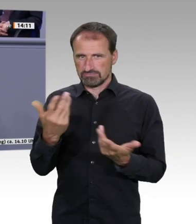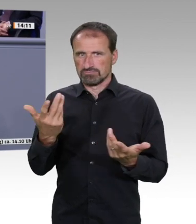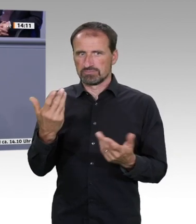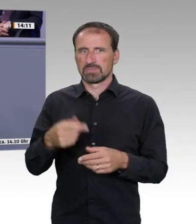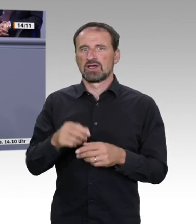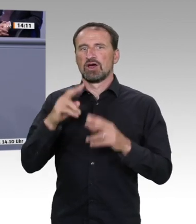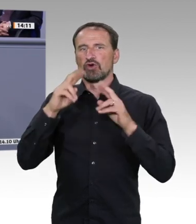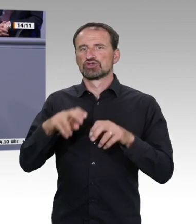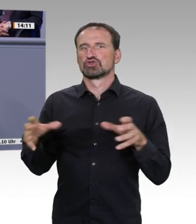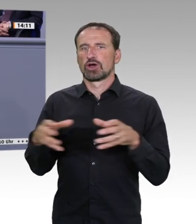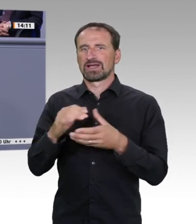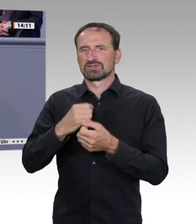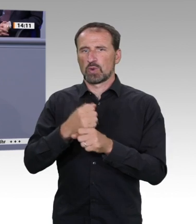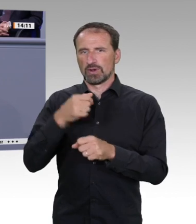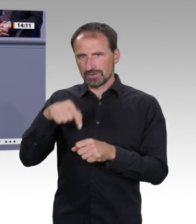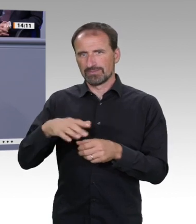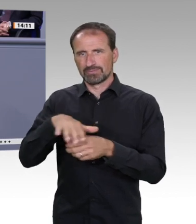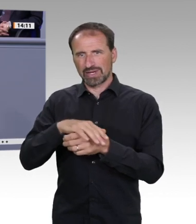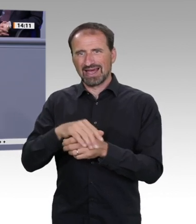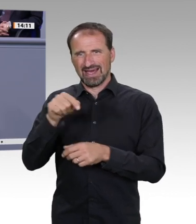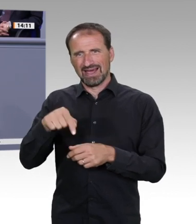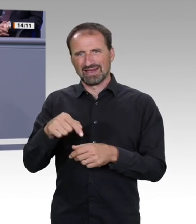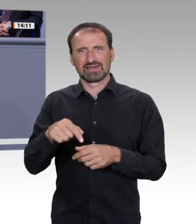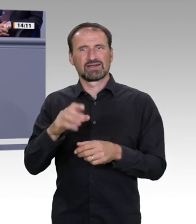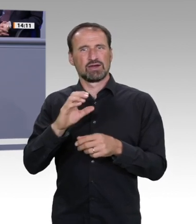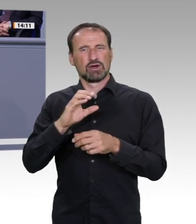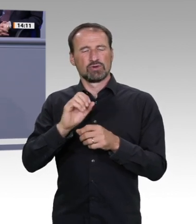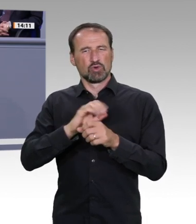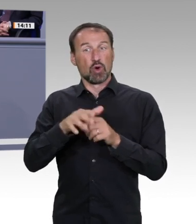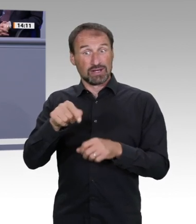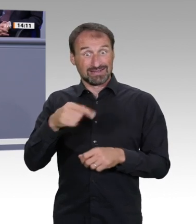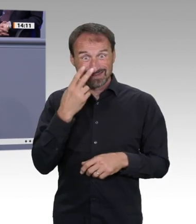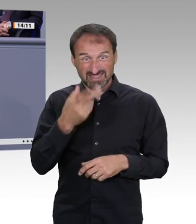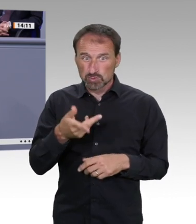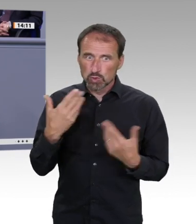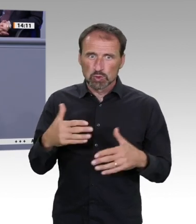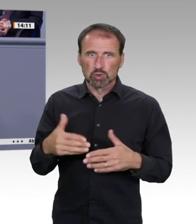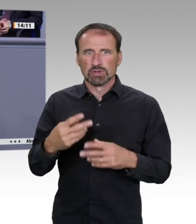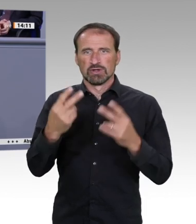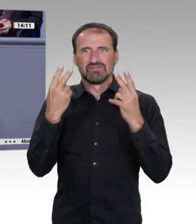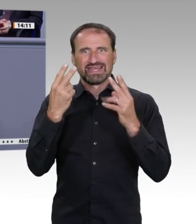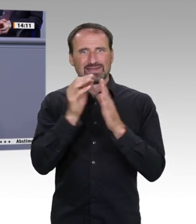Afrika-Strategie auf den Weg gebracht haben, wir auch den Bereich Forschung beleuchten, dass wir mit 14 afrikanischen Ländern